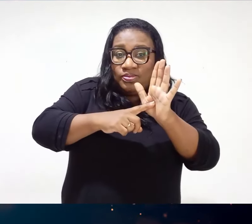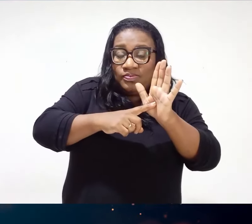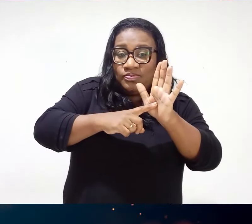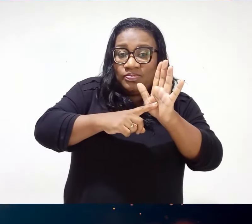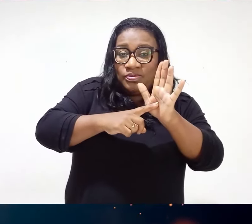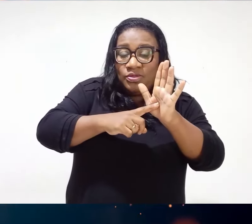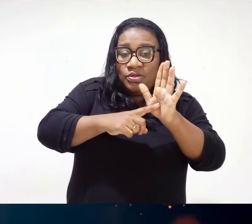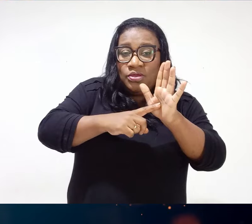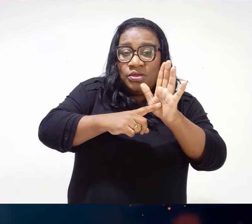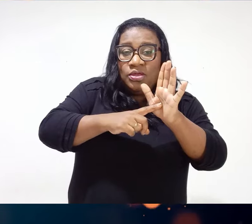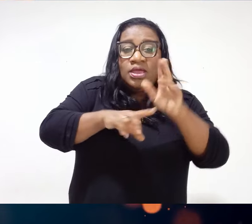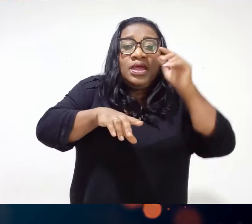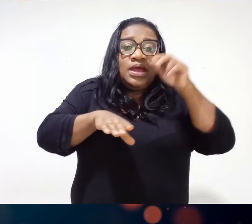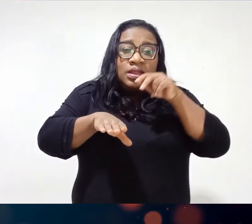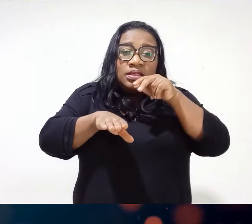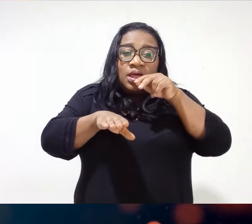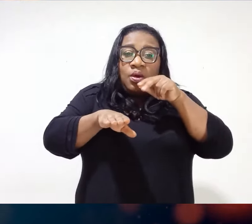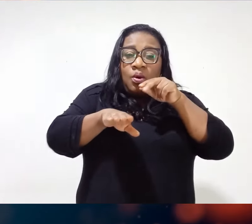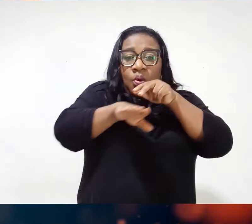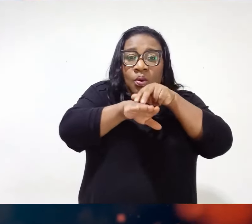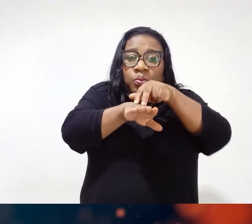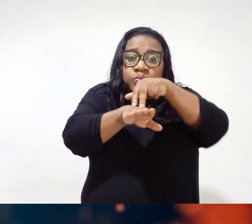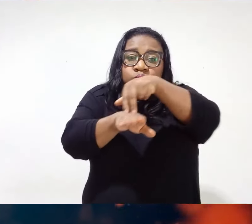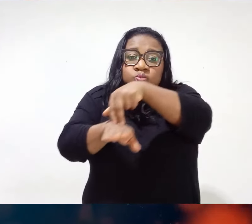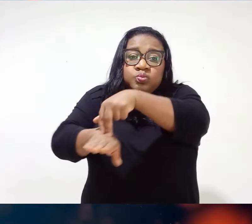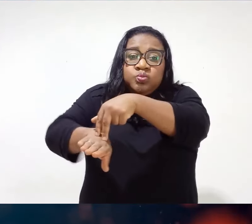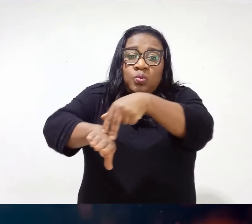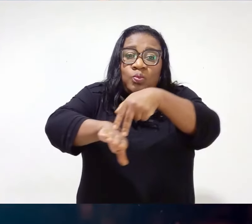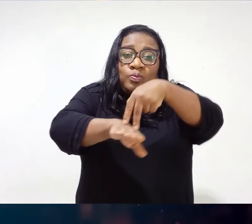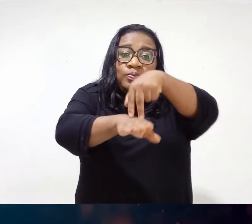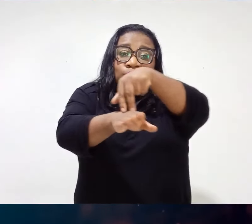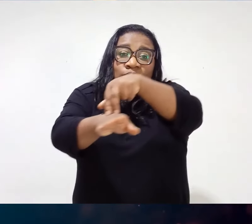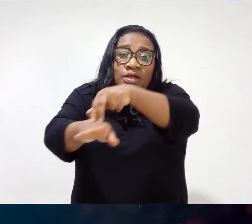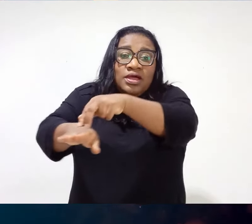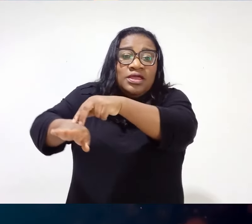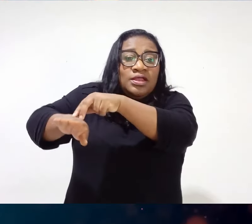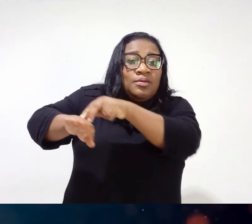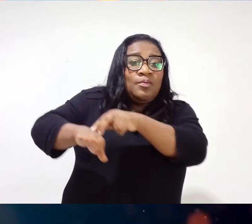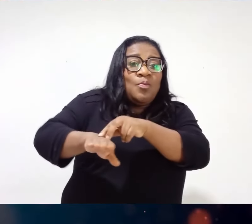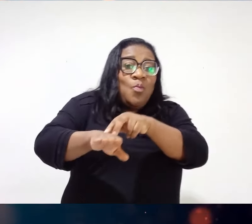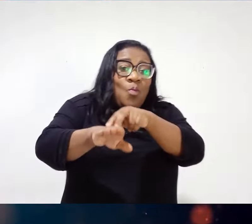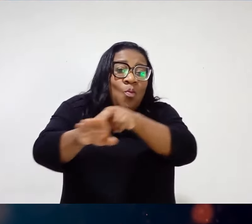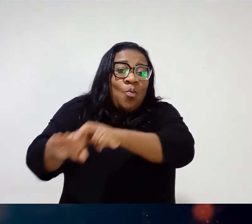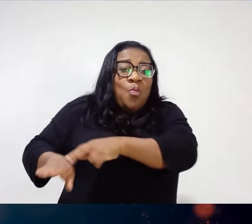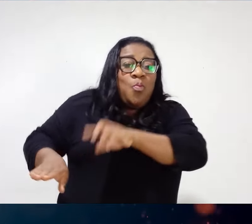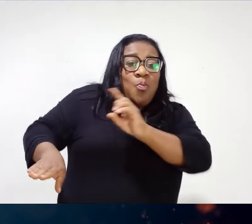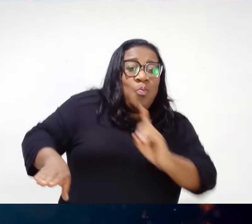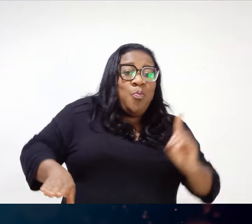O cara tá voando em cima da água aqui, irmão Olha essa foto, presta bem atenção Olha a mão, olha lá o dedinho Olha o dedinho